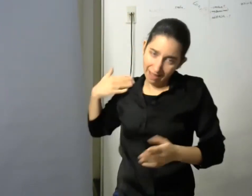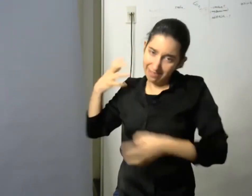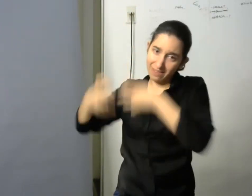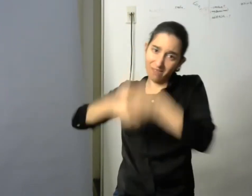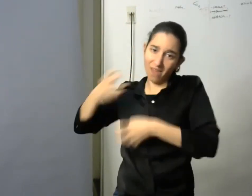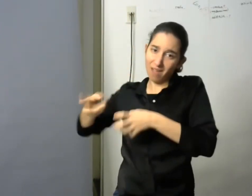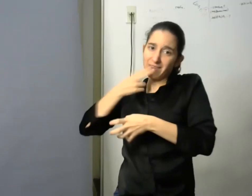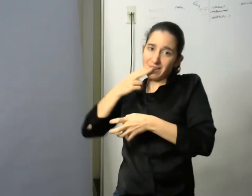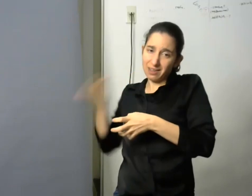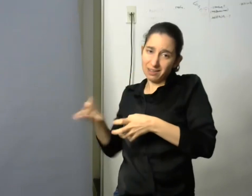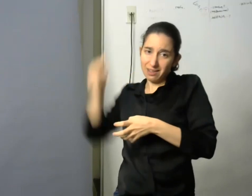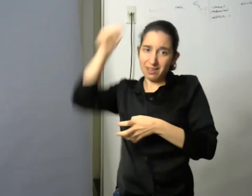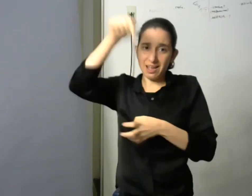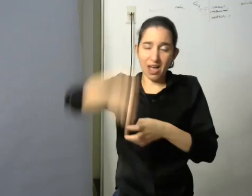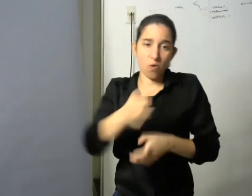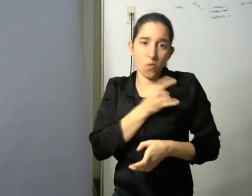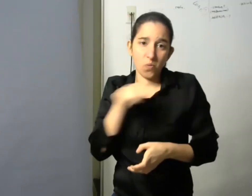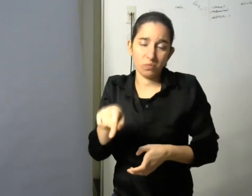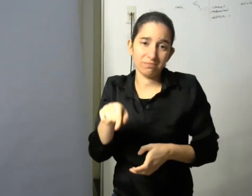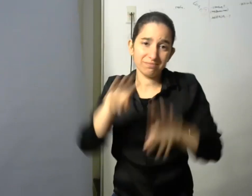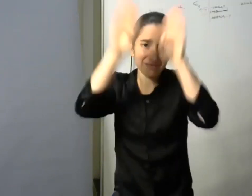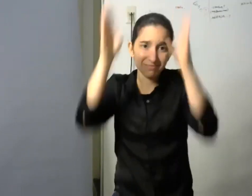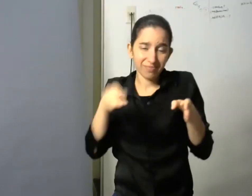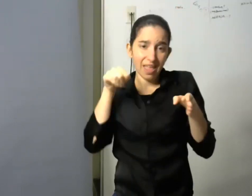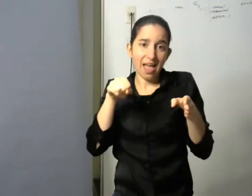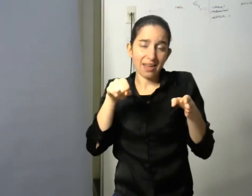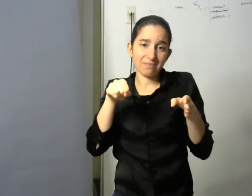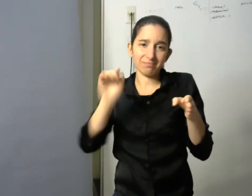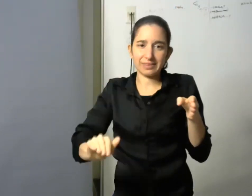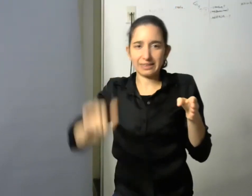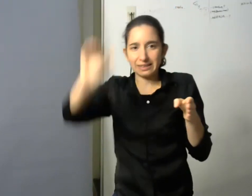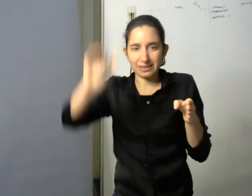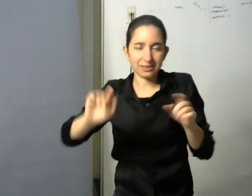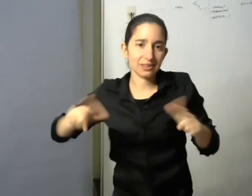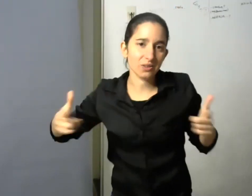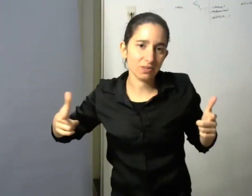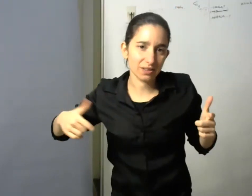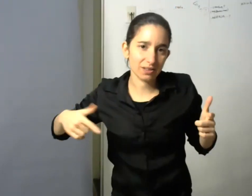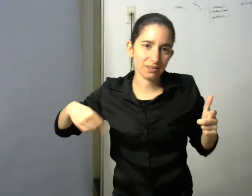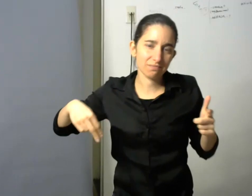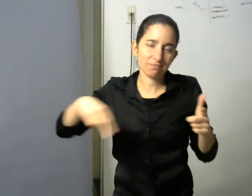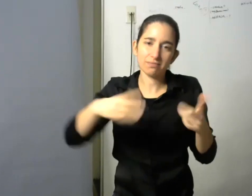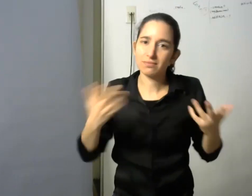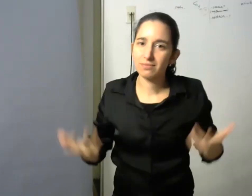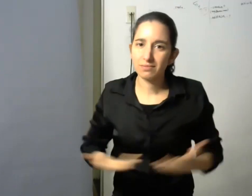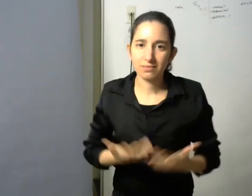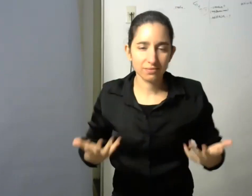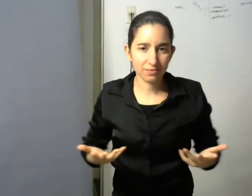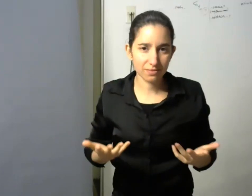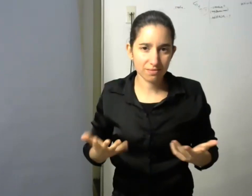no tenía los accesos programa de discapacidad y accesibilidad y eran los compañeros los